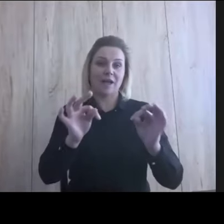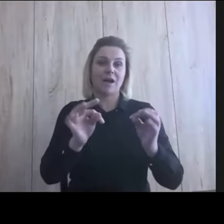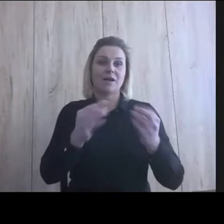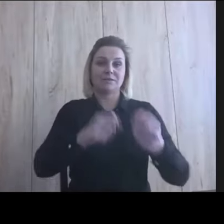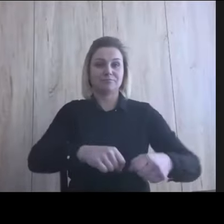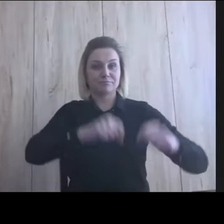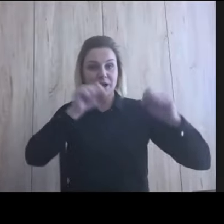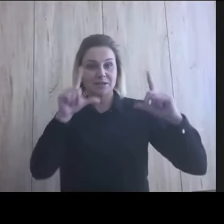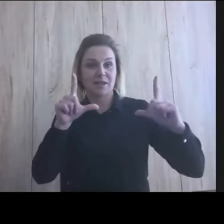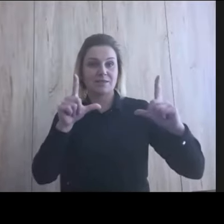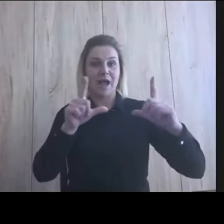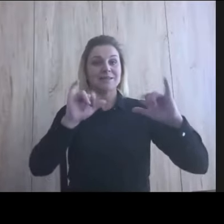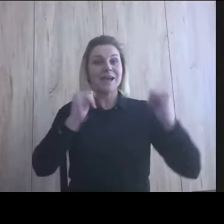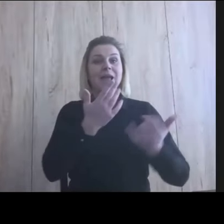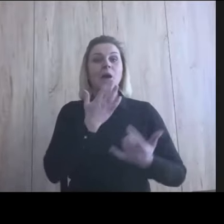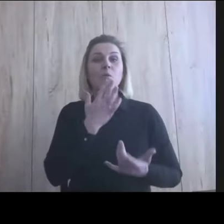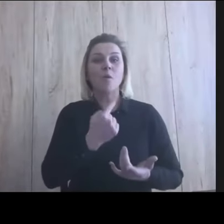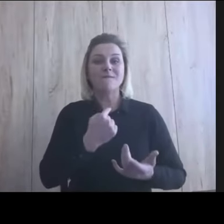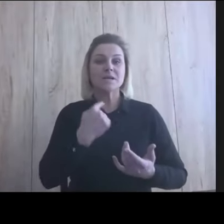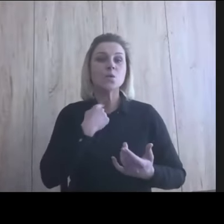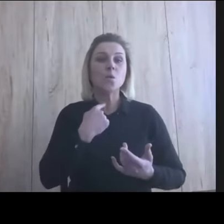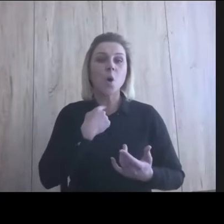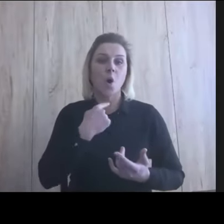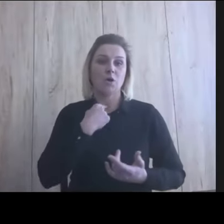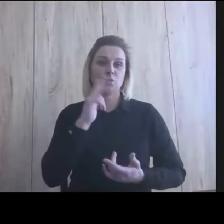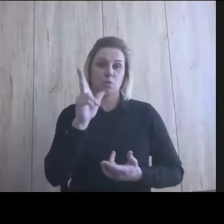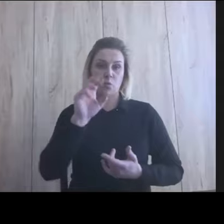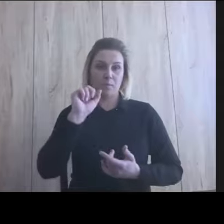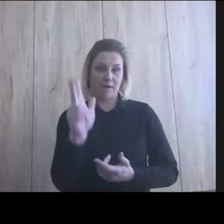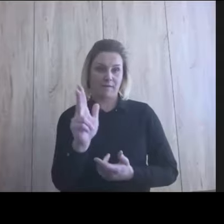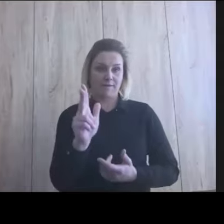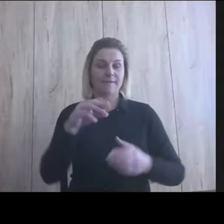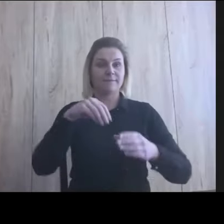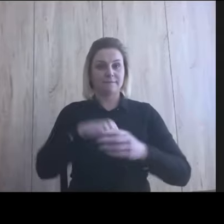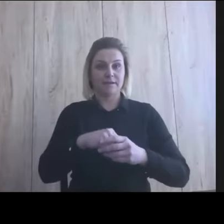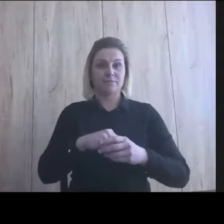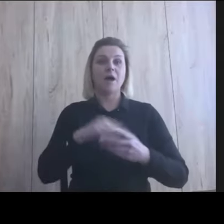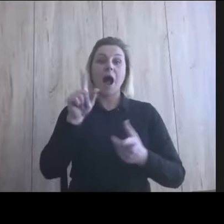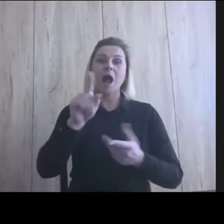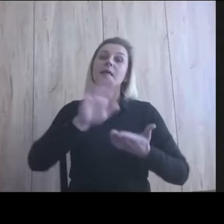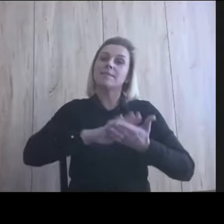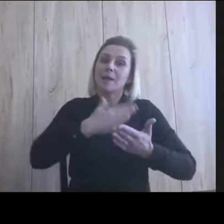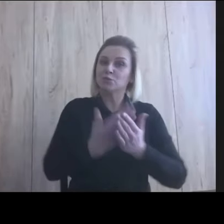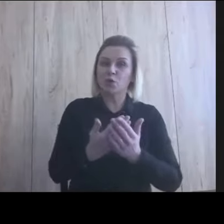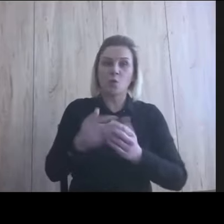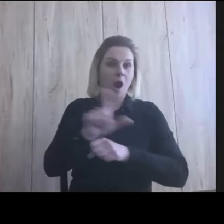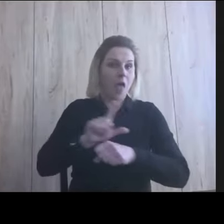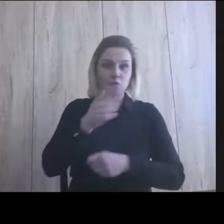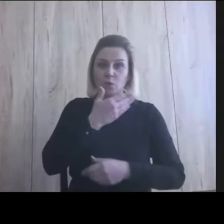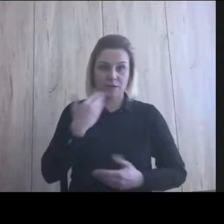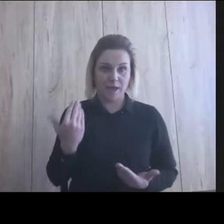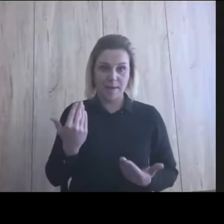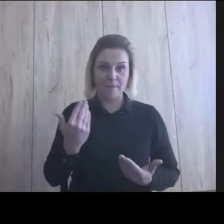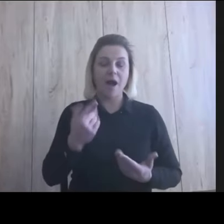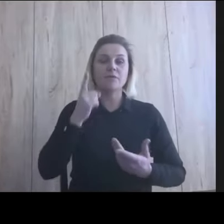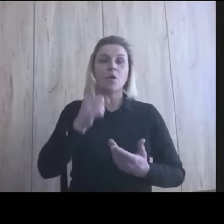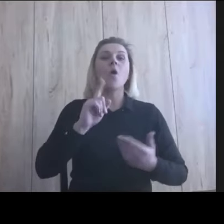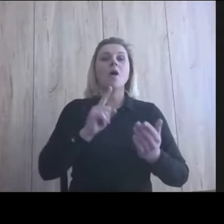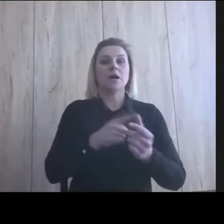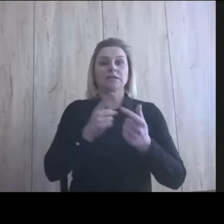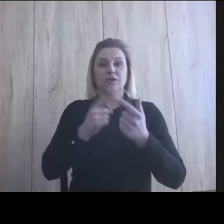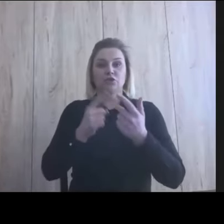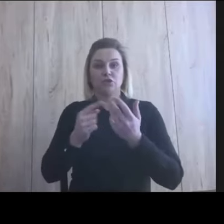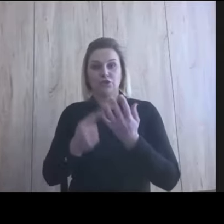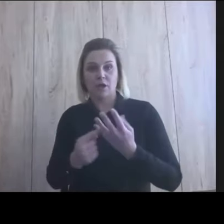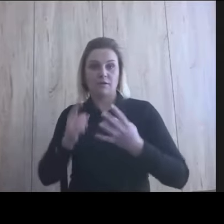uzasadnienie w przypadku dzieci słabosłyszących. Ale załóżmy, że tego lektora nie ma, więc tu mamy raz, dwa, trzy, cztery, raz, dwa, trzy,